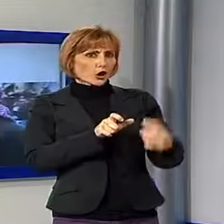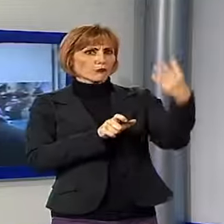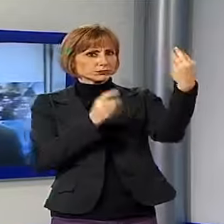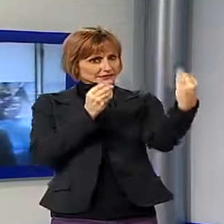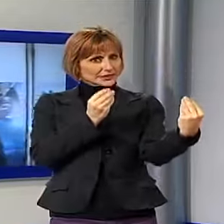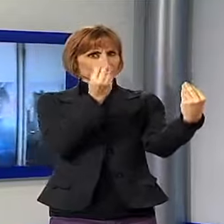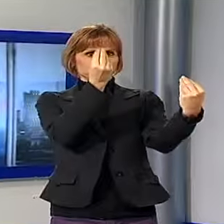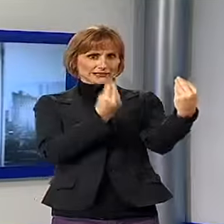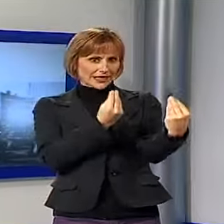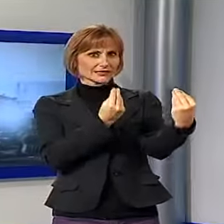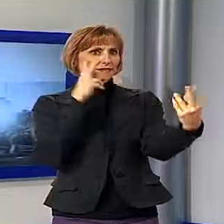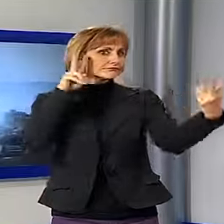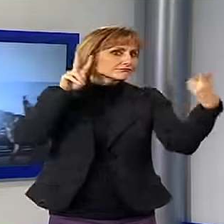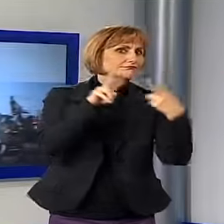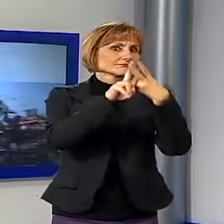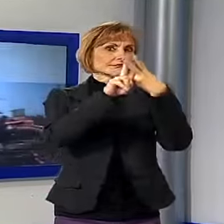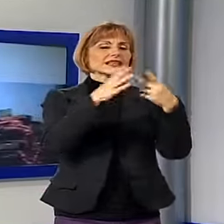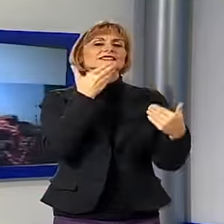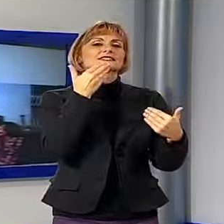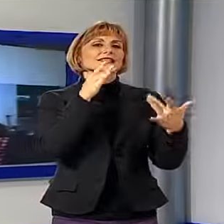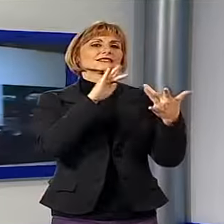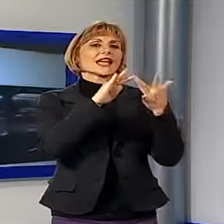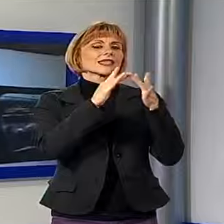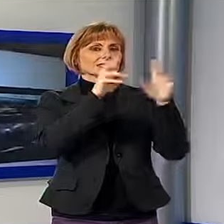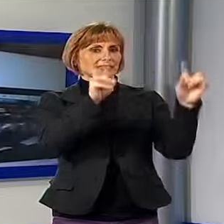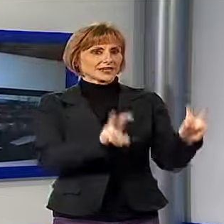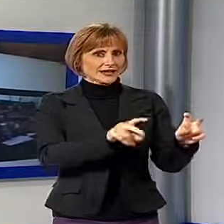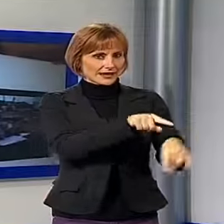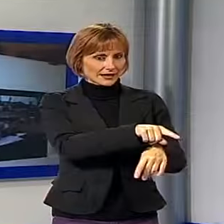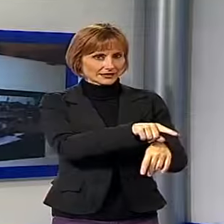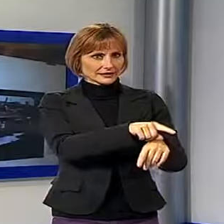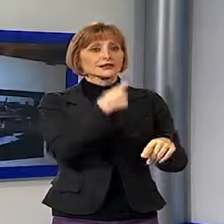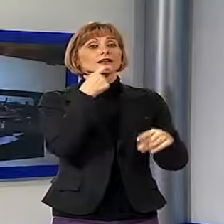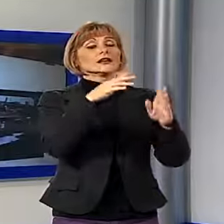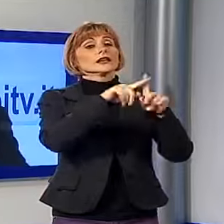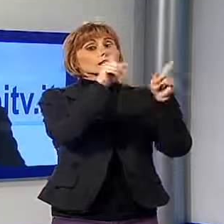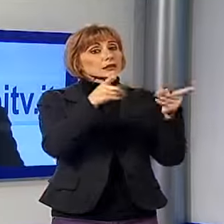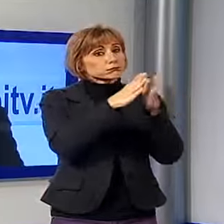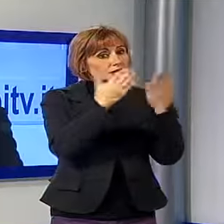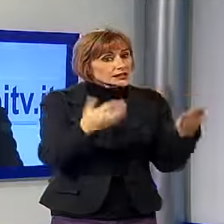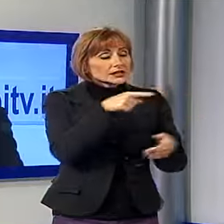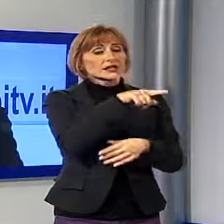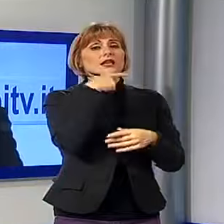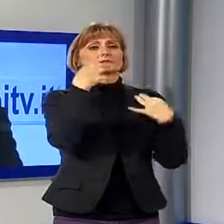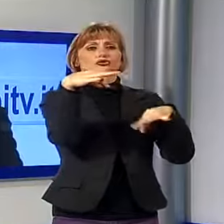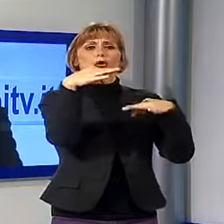e non solo, perché le gallerie e le librerie specializzate potranno anche vendere ai collezionisti